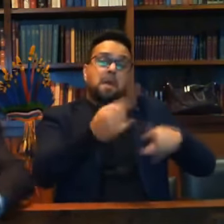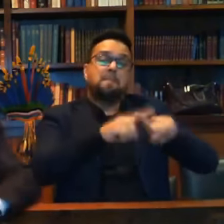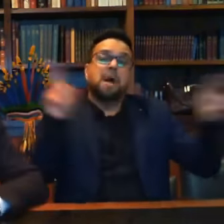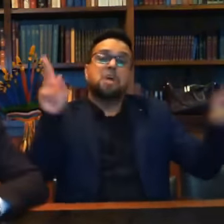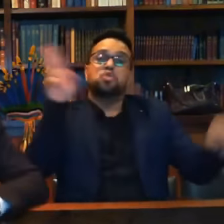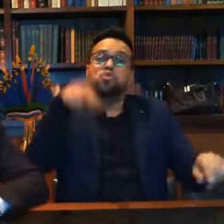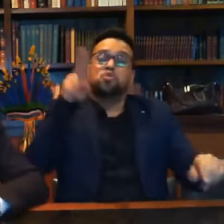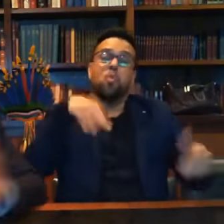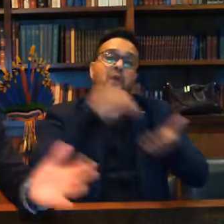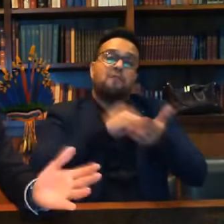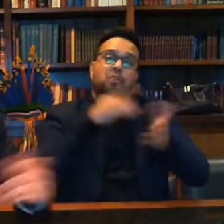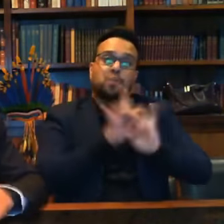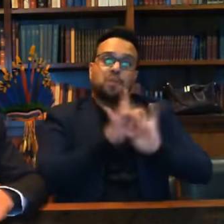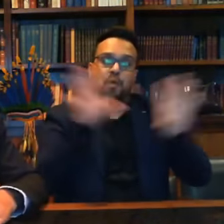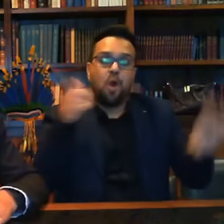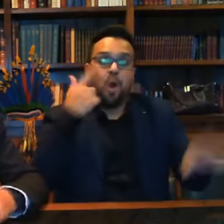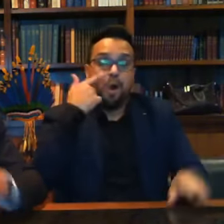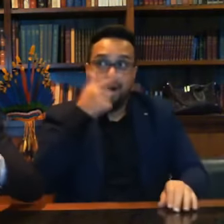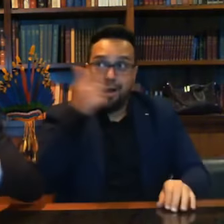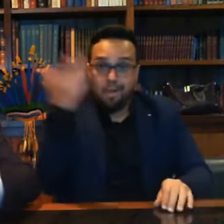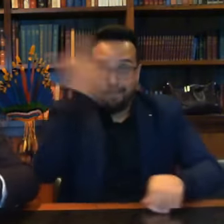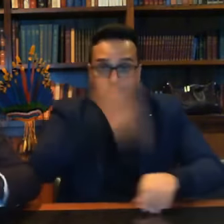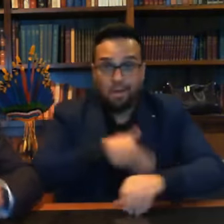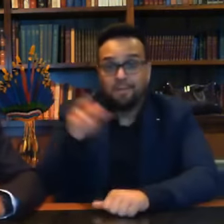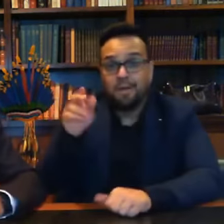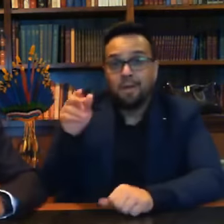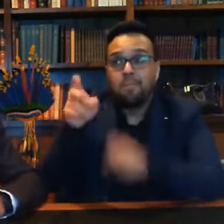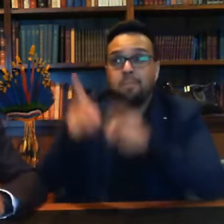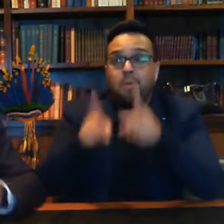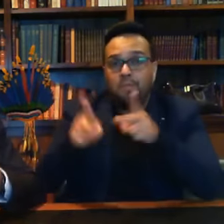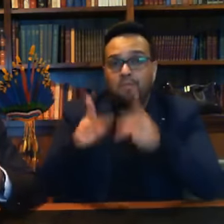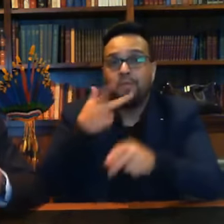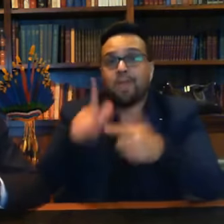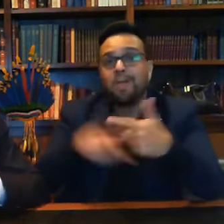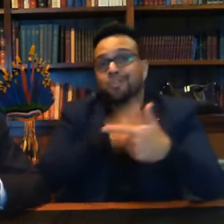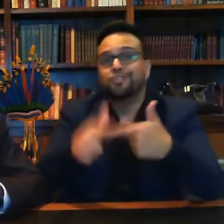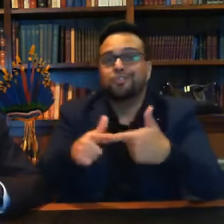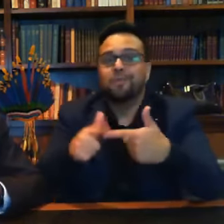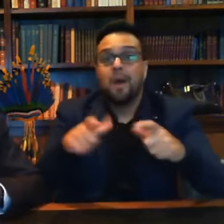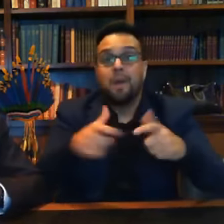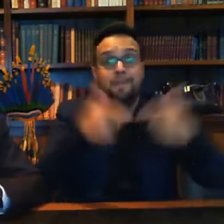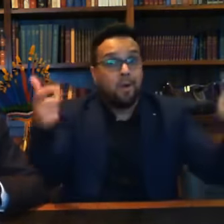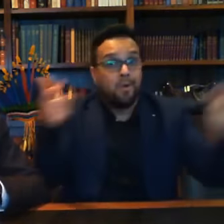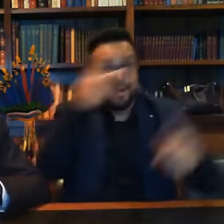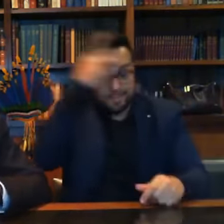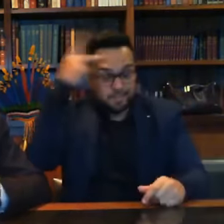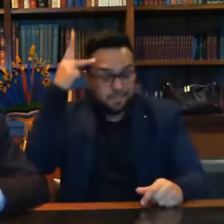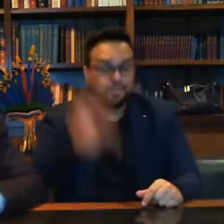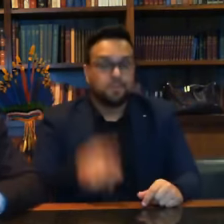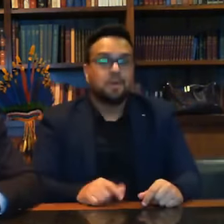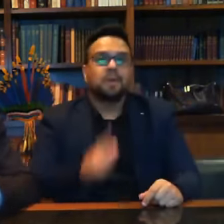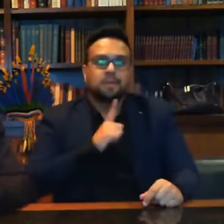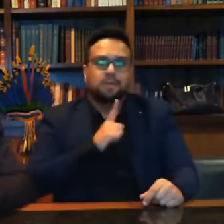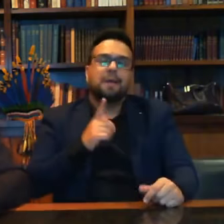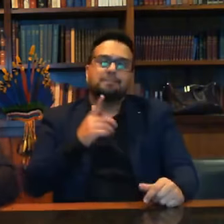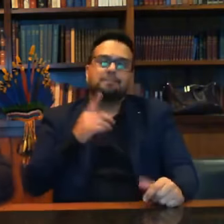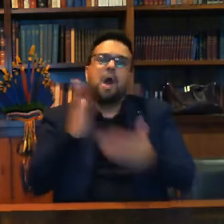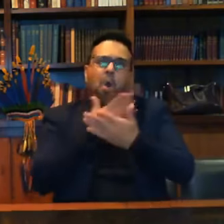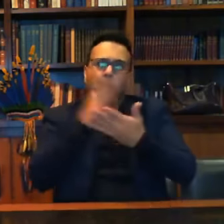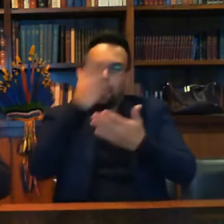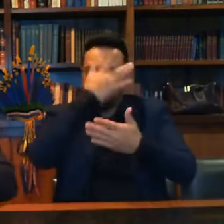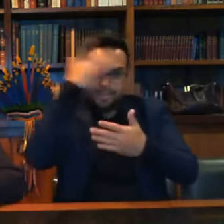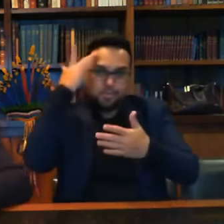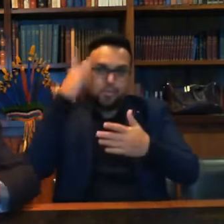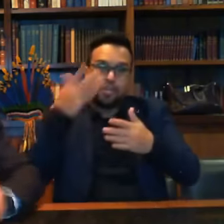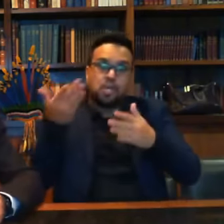democracia. Olha como é que está o povo. Repito, a maioria das pessoas, que são algumas poucas centenas, que chegam por